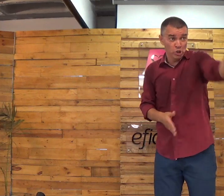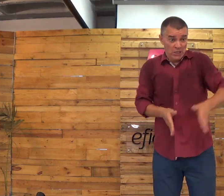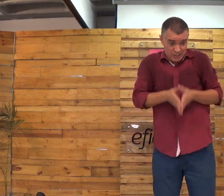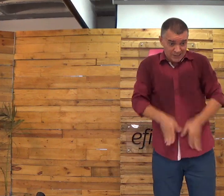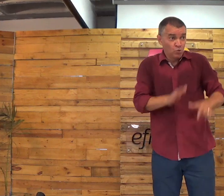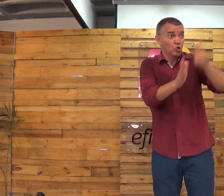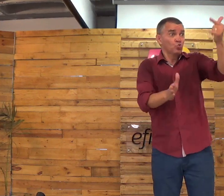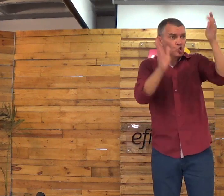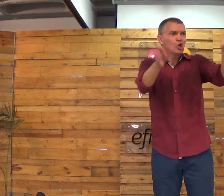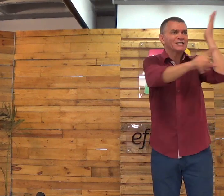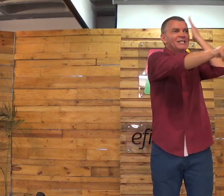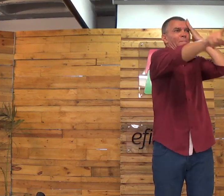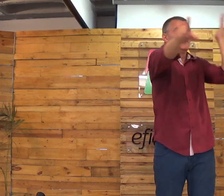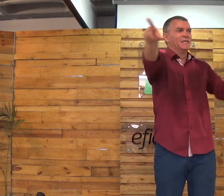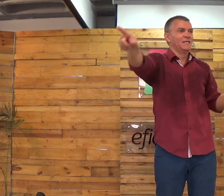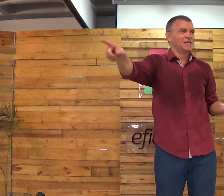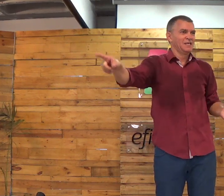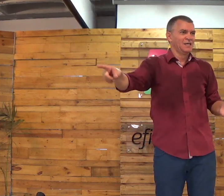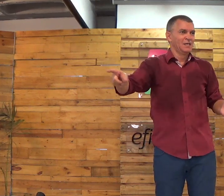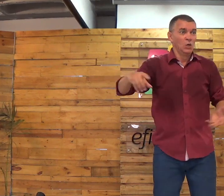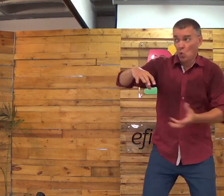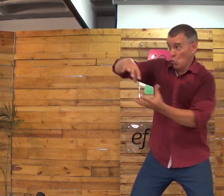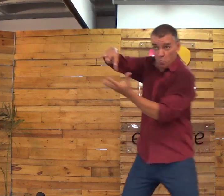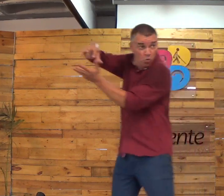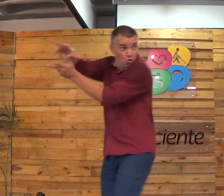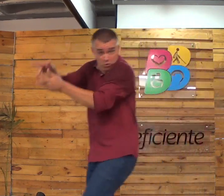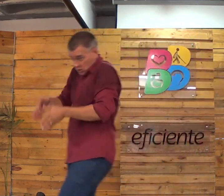Vocês conhecem. Vocês precisam de Jesus e sabem que elas também precisam.